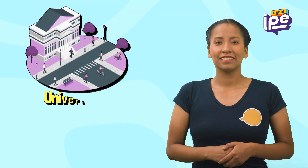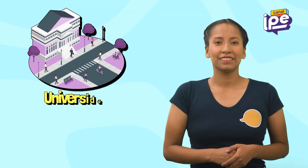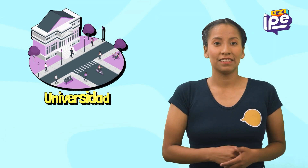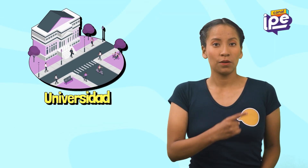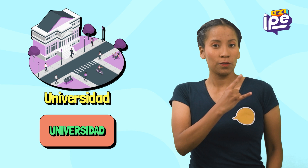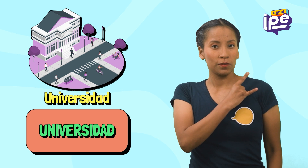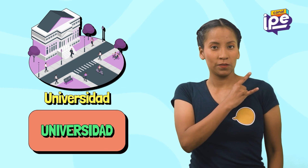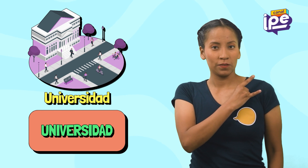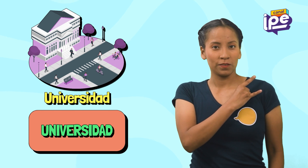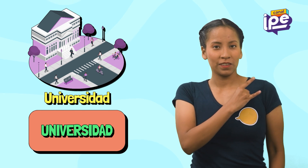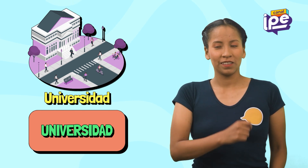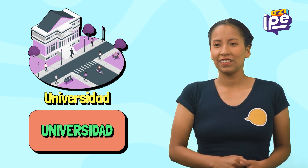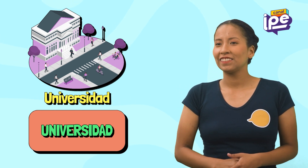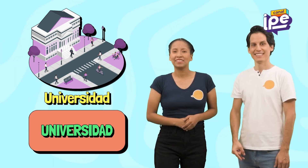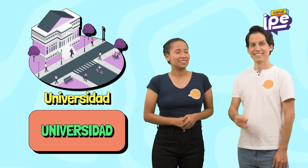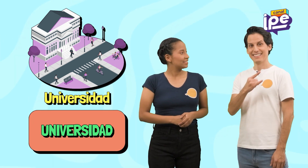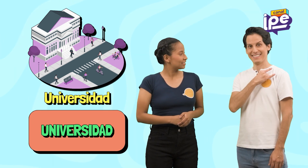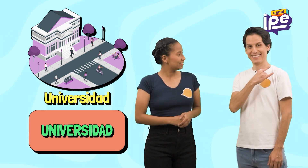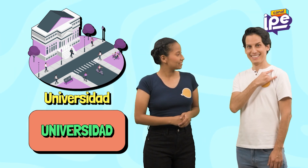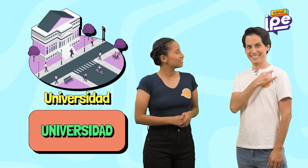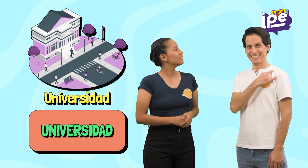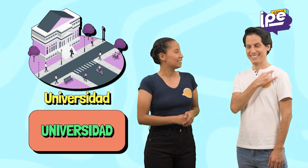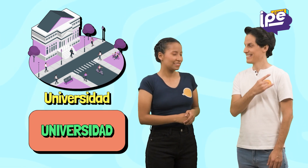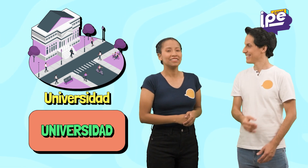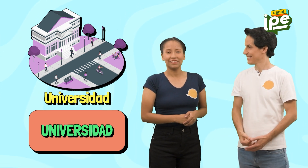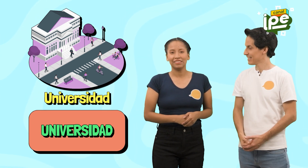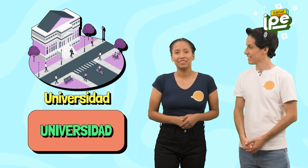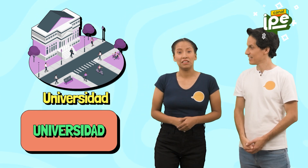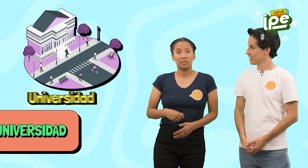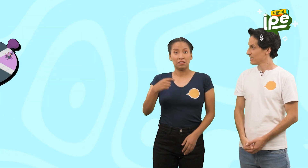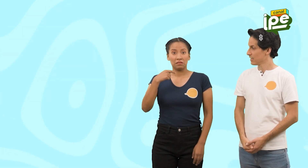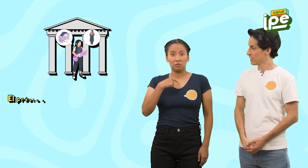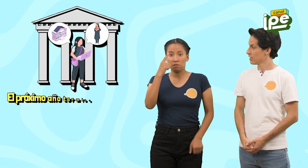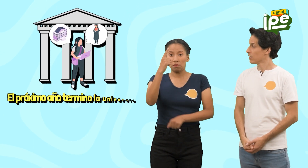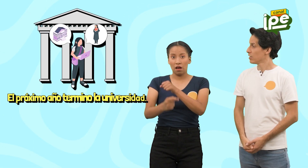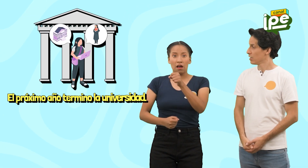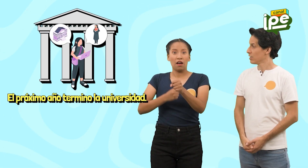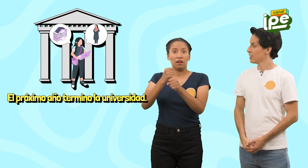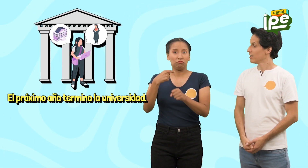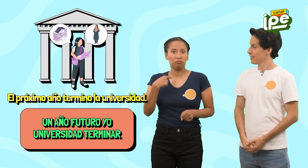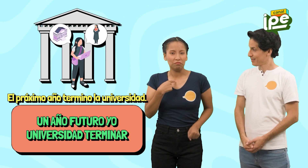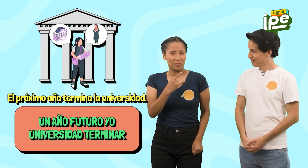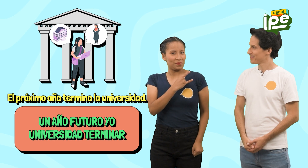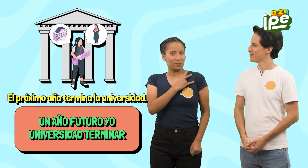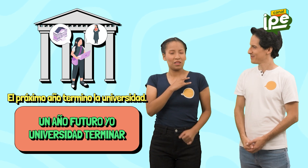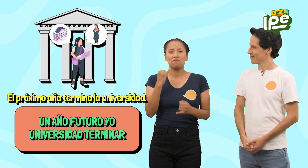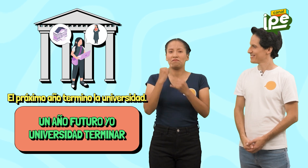Universidad. Universidad. El próximo año termino la universidad.